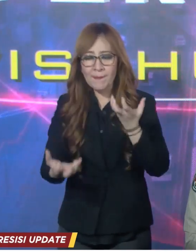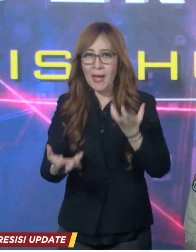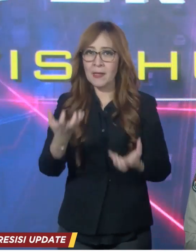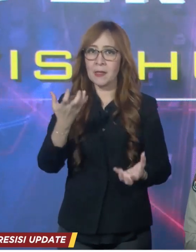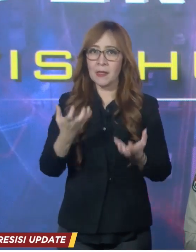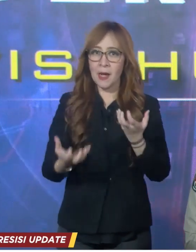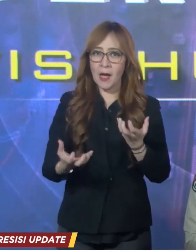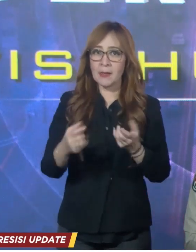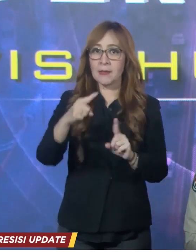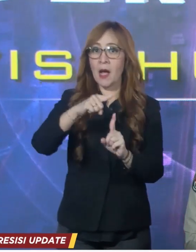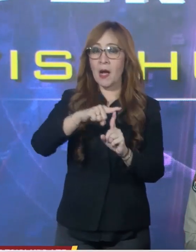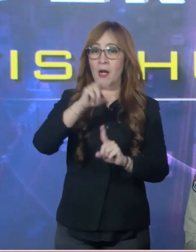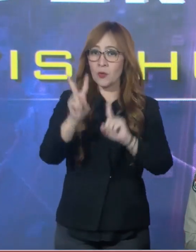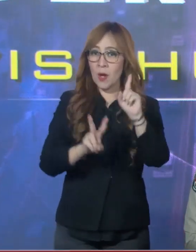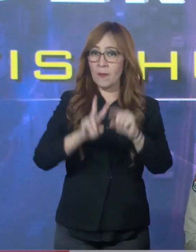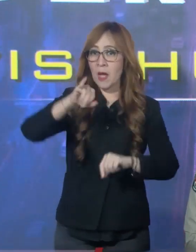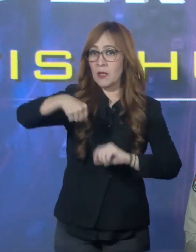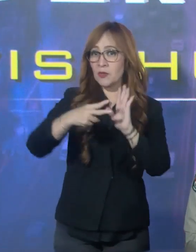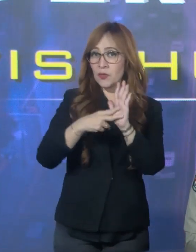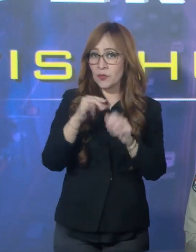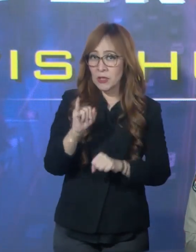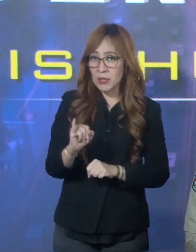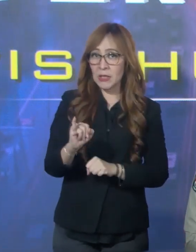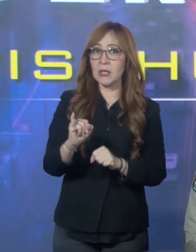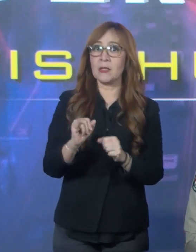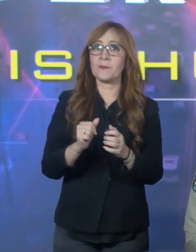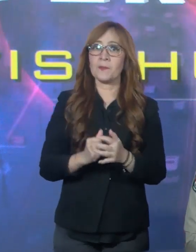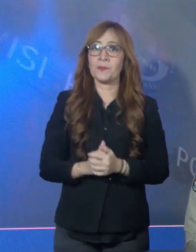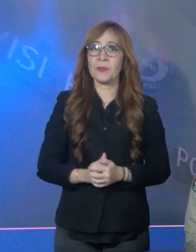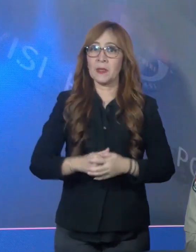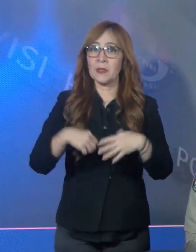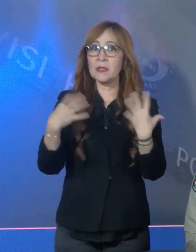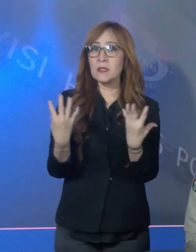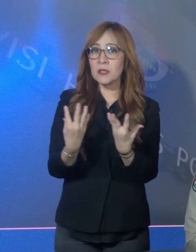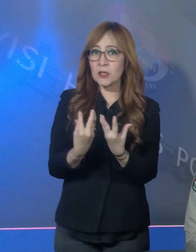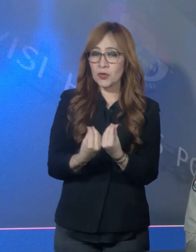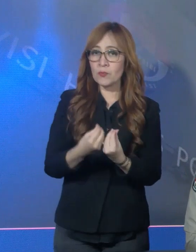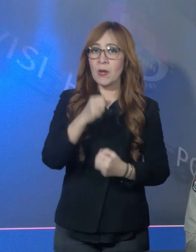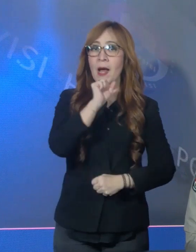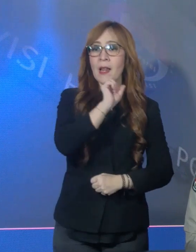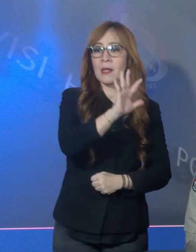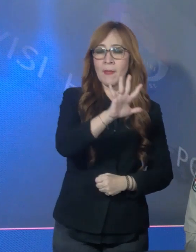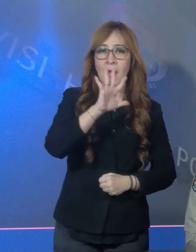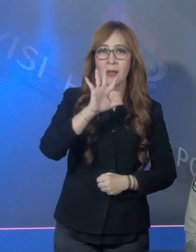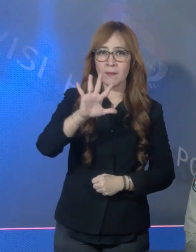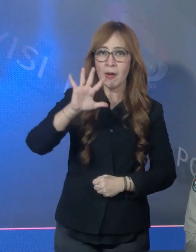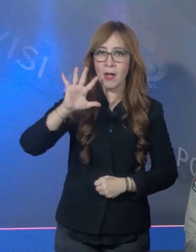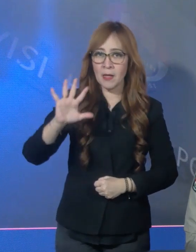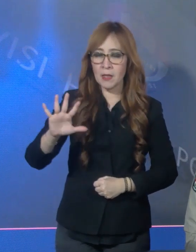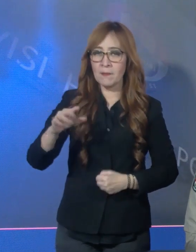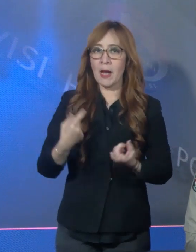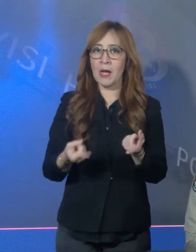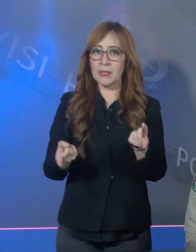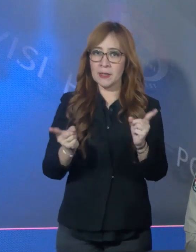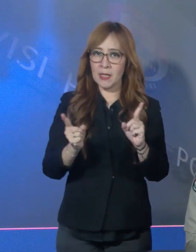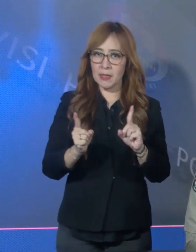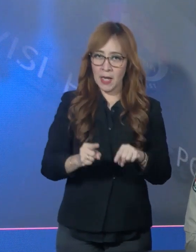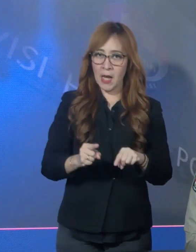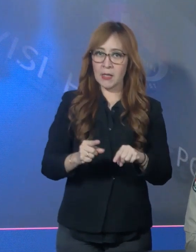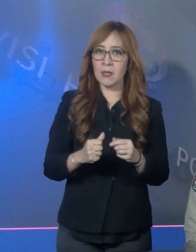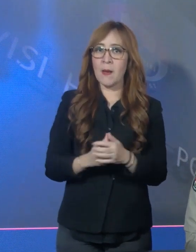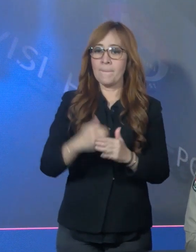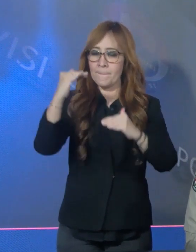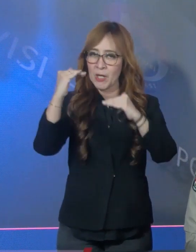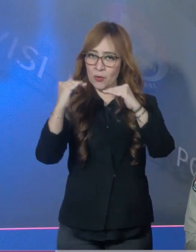apabila dibandingkan dengan tanggal 12 Juni 2023 sebanyak 555